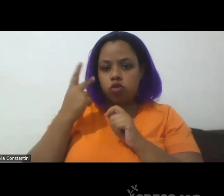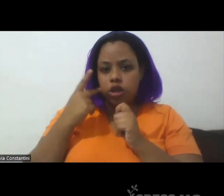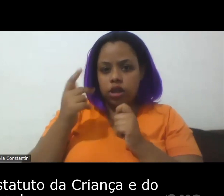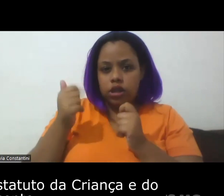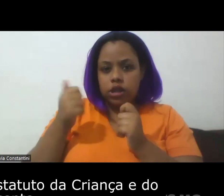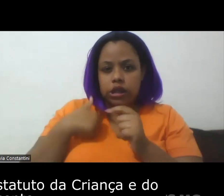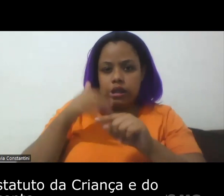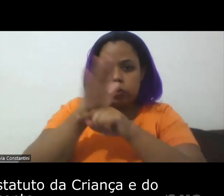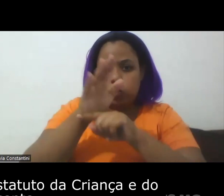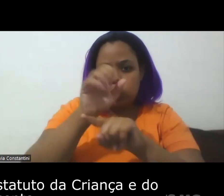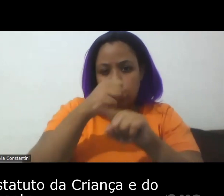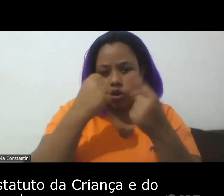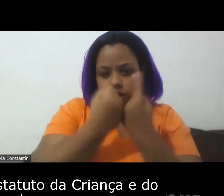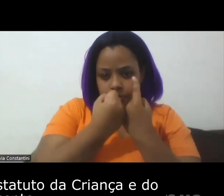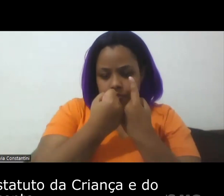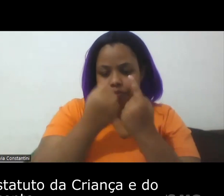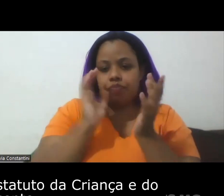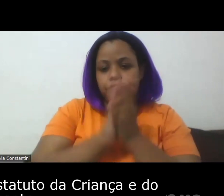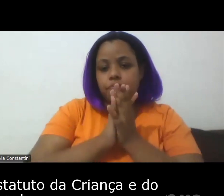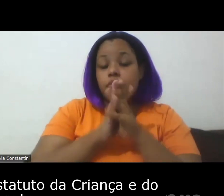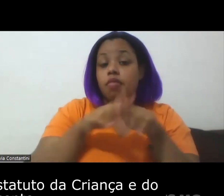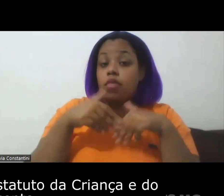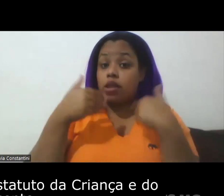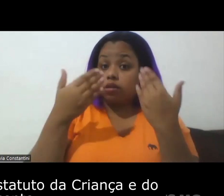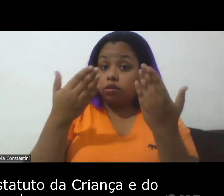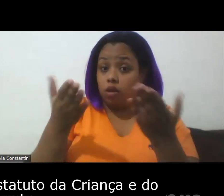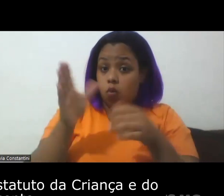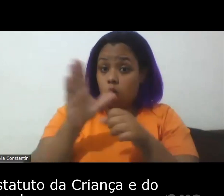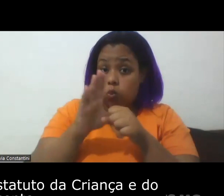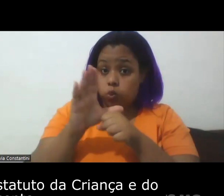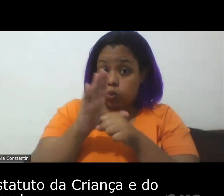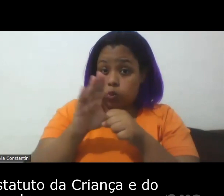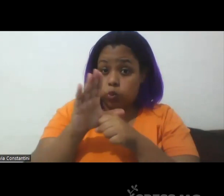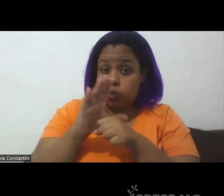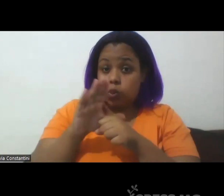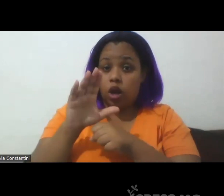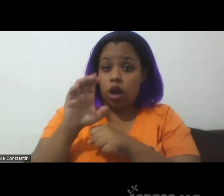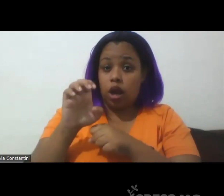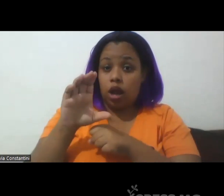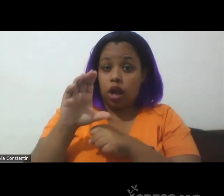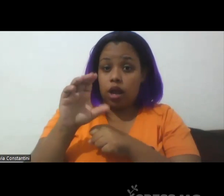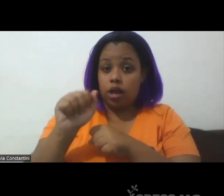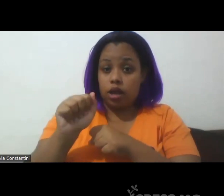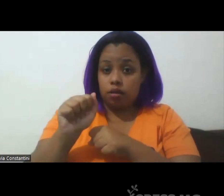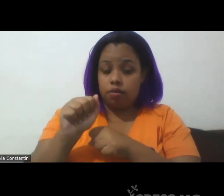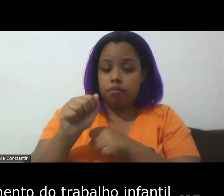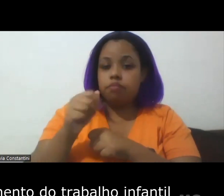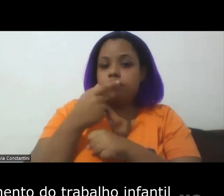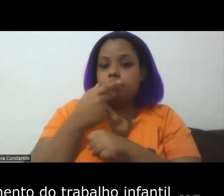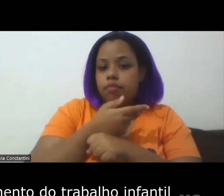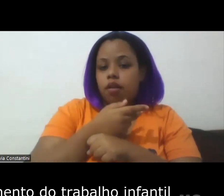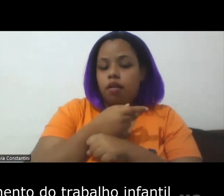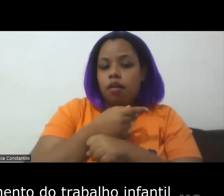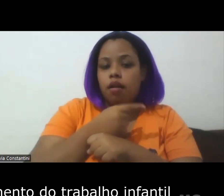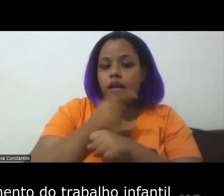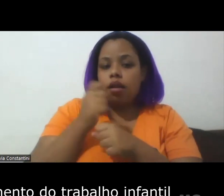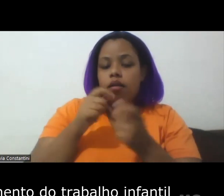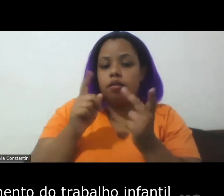social. Então, a constituição do estatuto da criança e adolescente, as